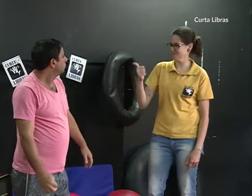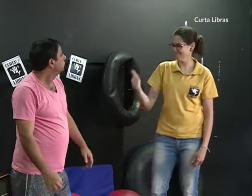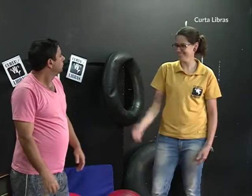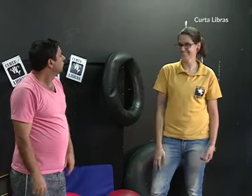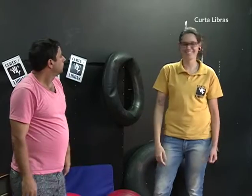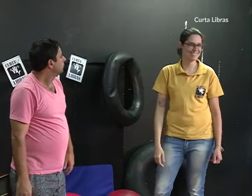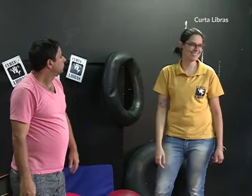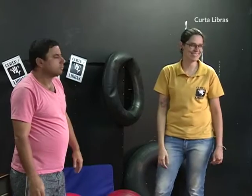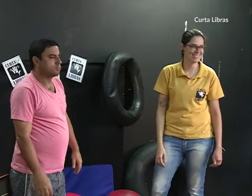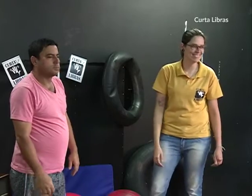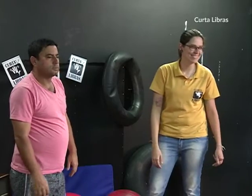Que bom. Que bacana.